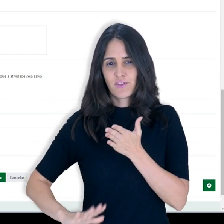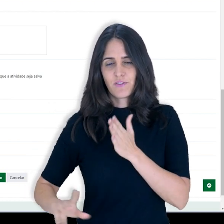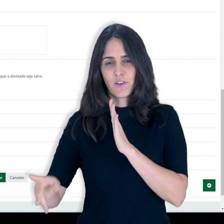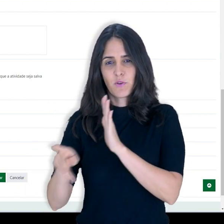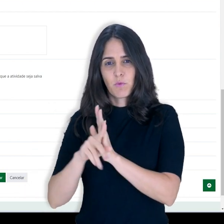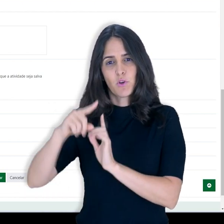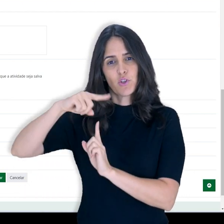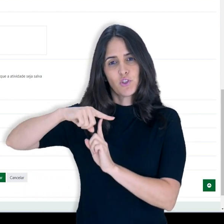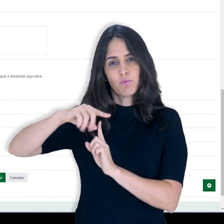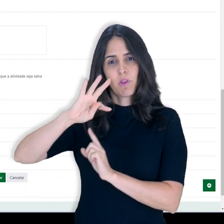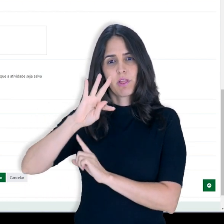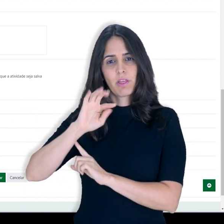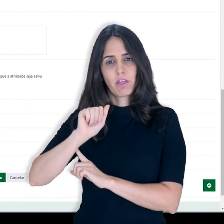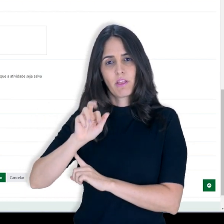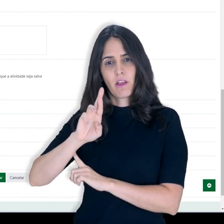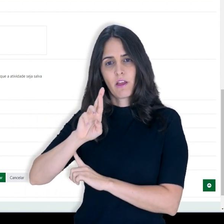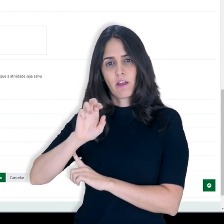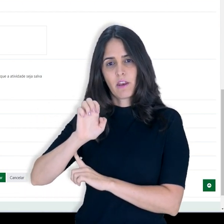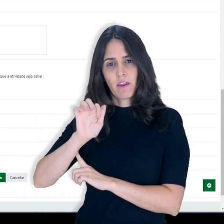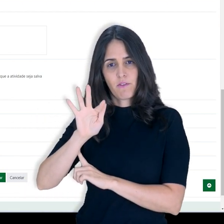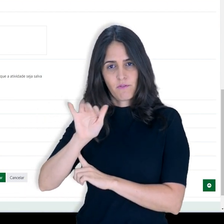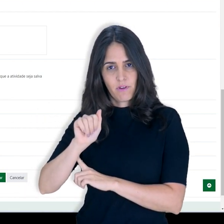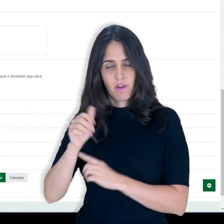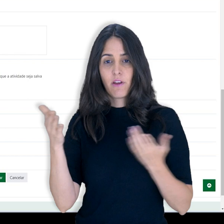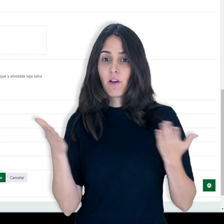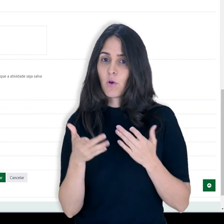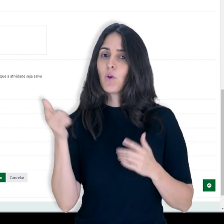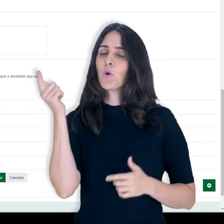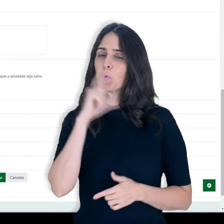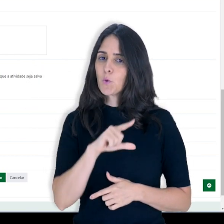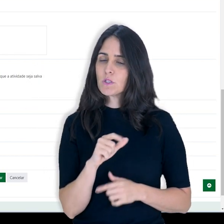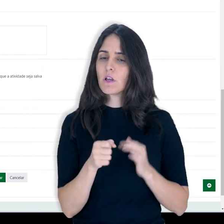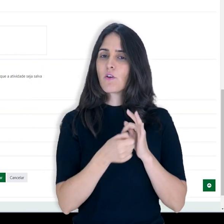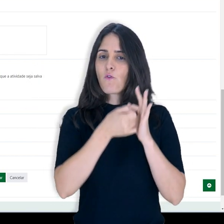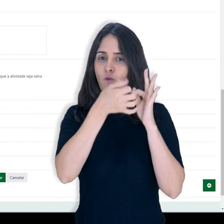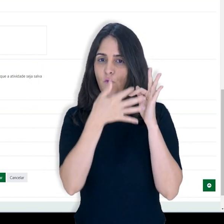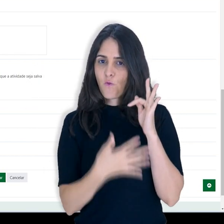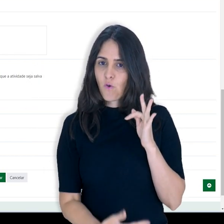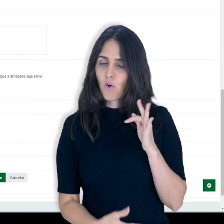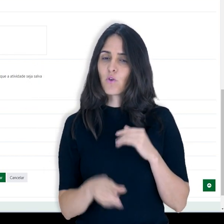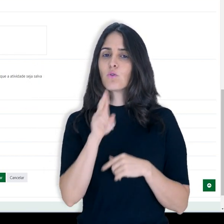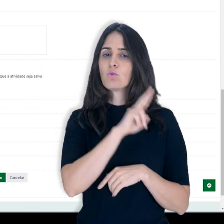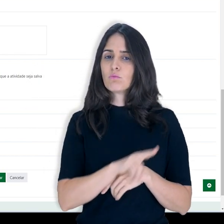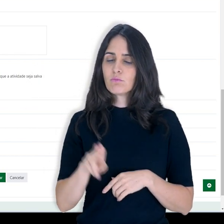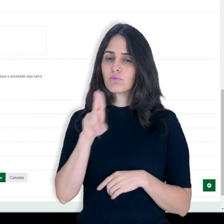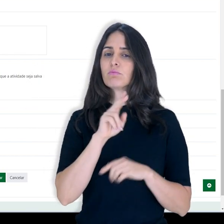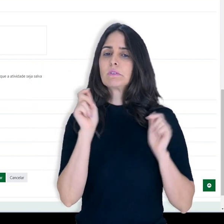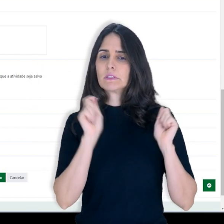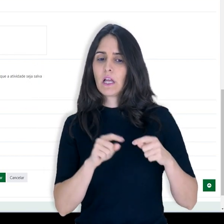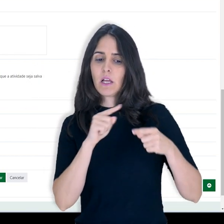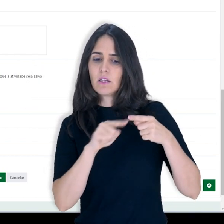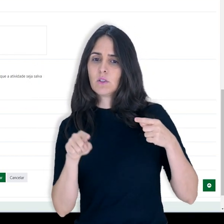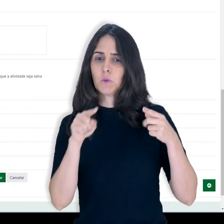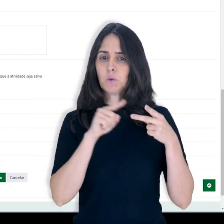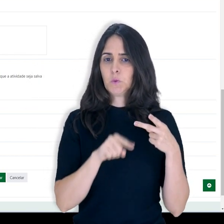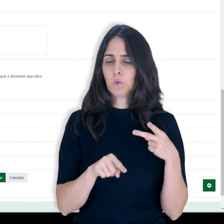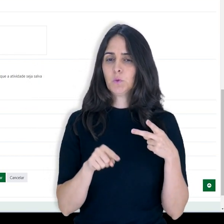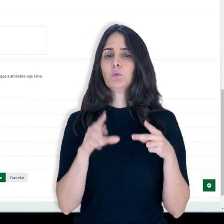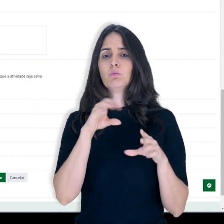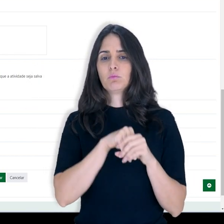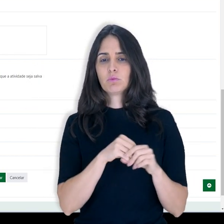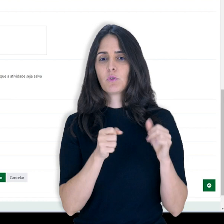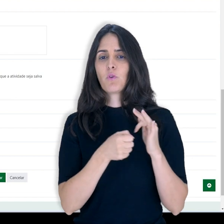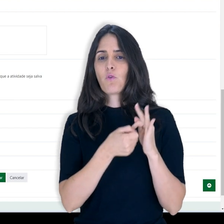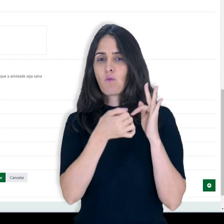disponíveis na atividade do tipo tarefa. Então, nessa versão, nós temos a opção de usar estes dois